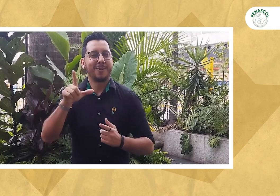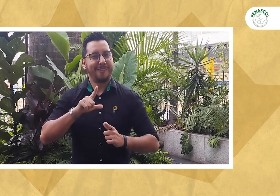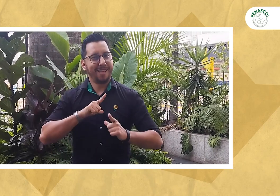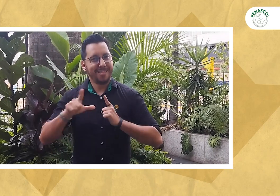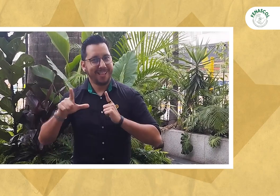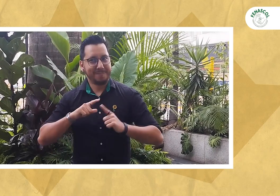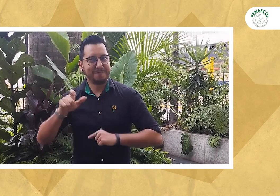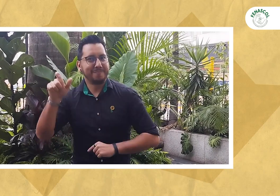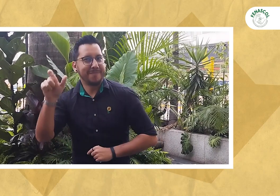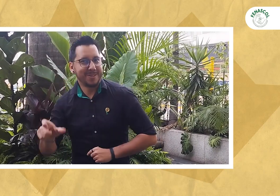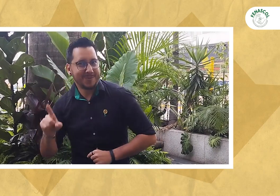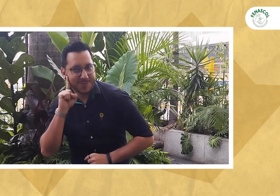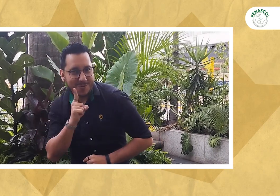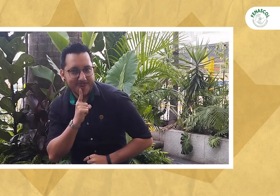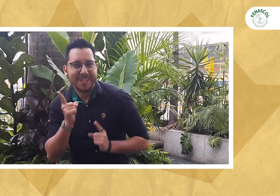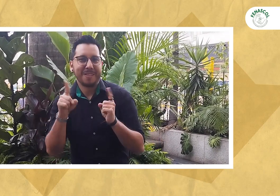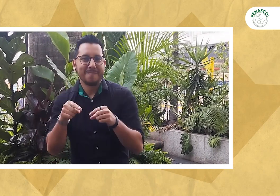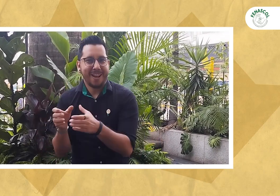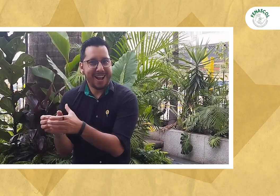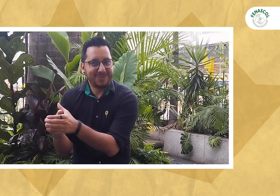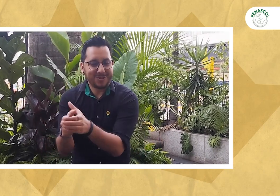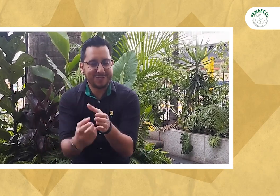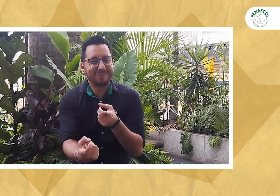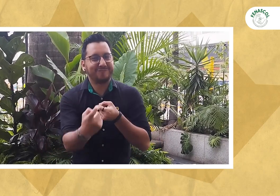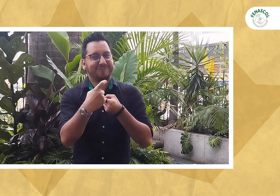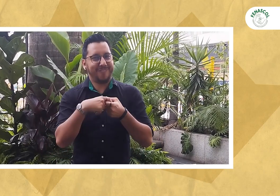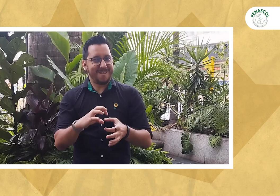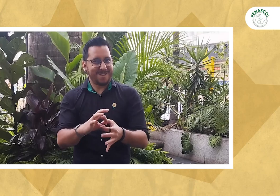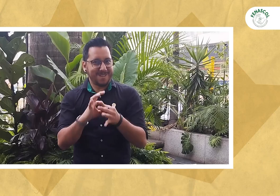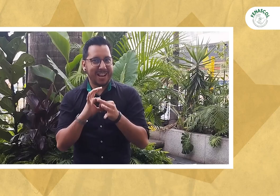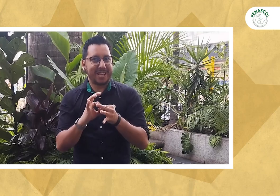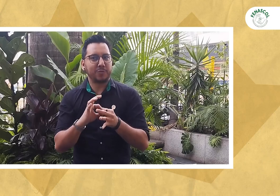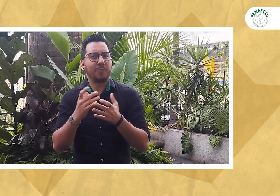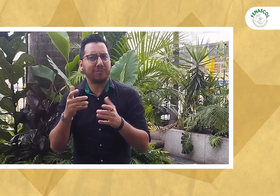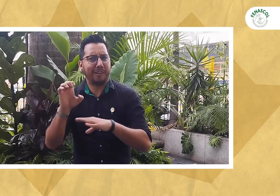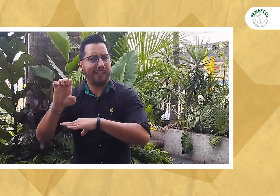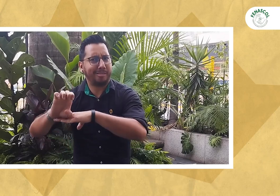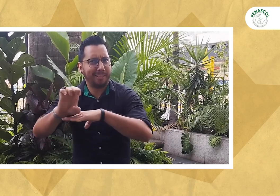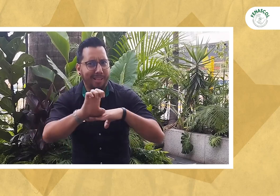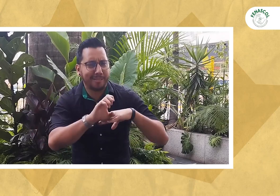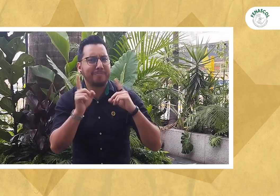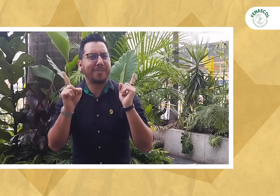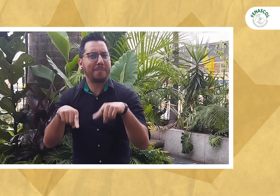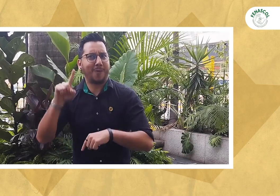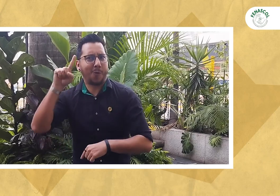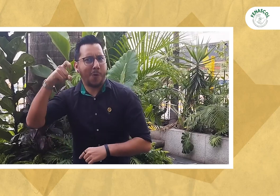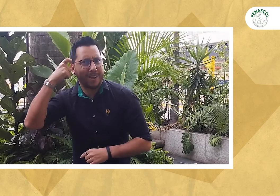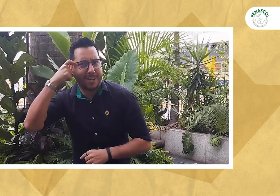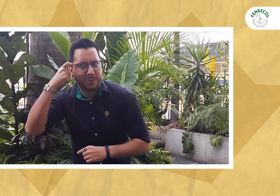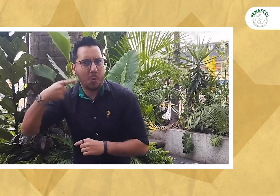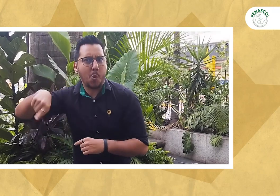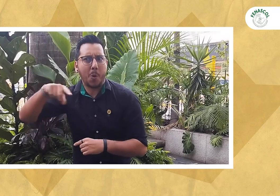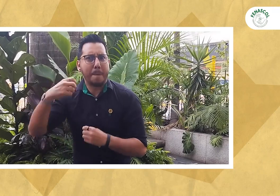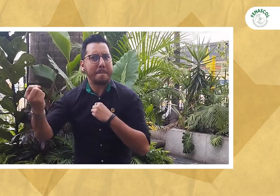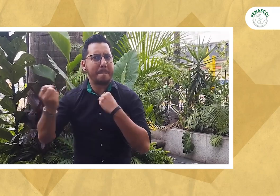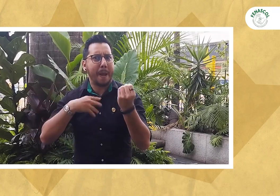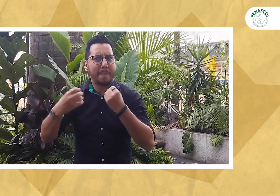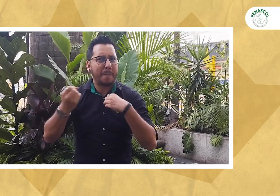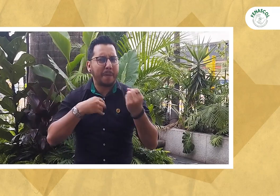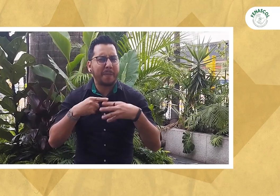Aquellos como líderes sordos, asociaciones afiliadas a FENASCOL, entidades, instituciones de gobierno y aquellas personas que han